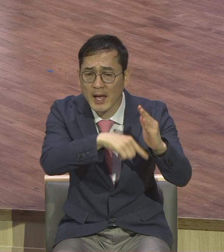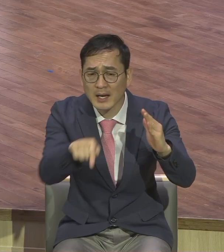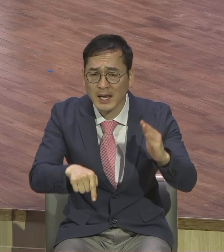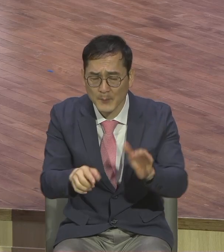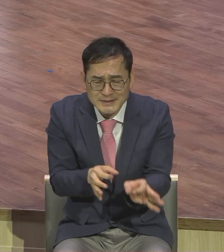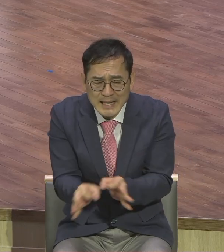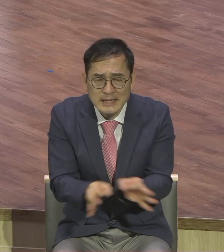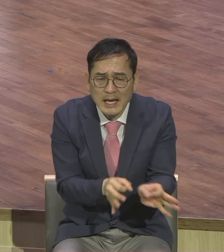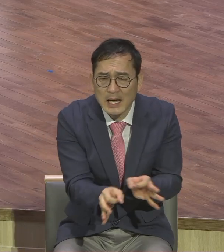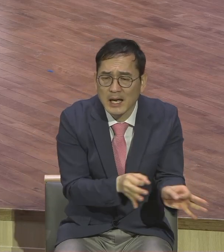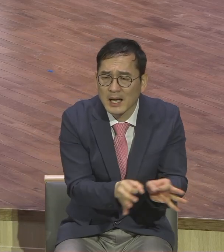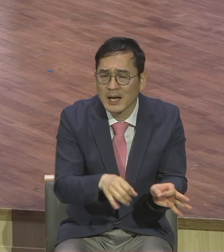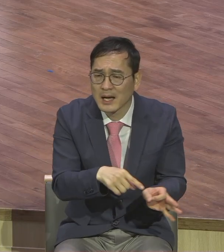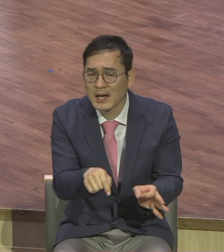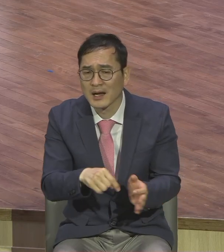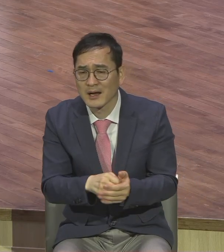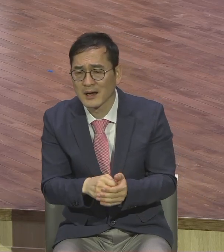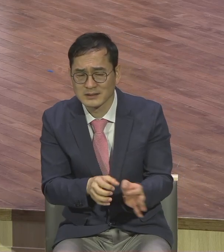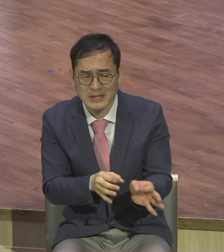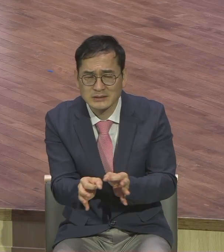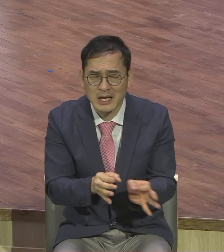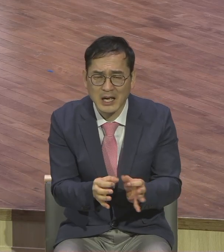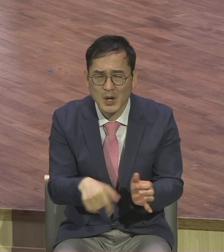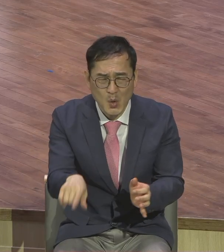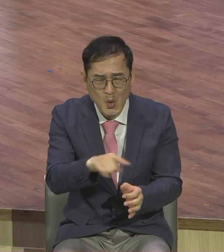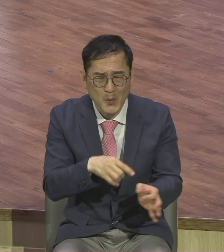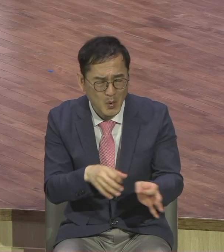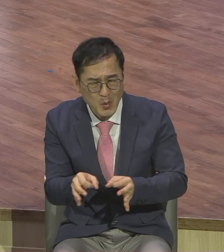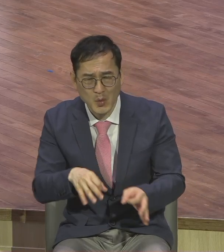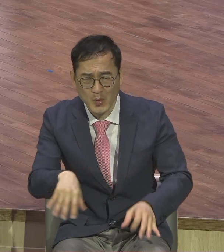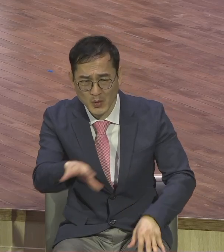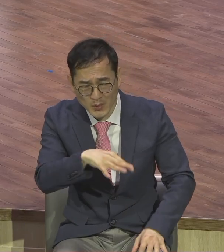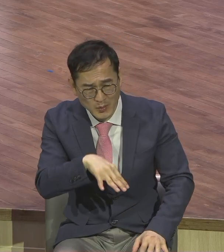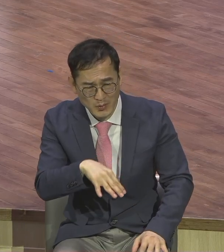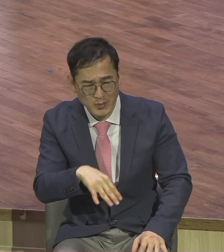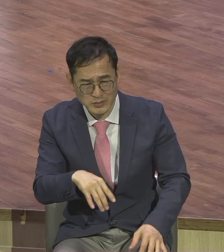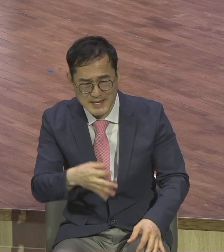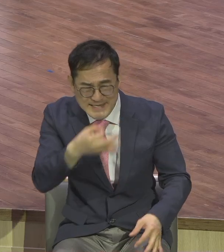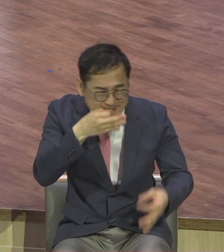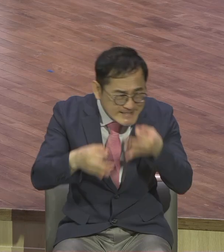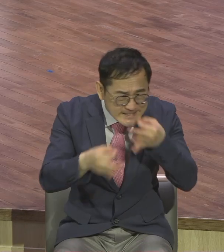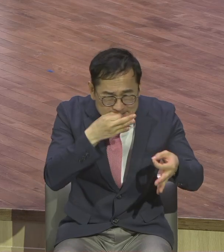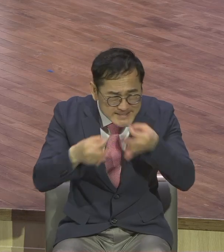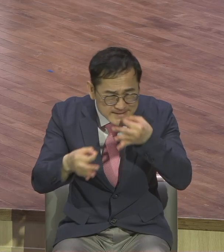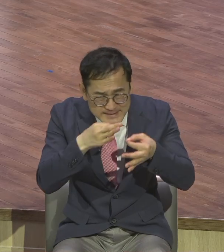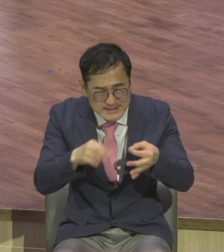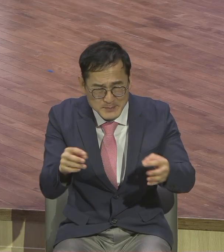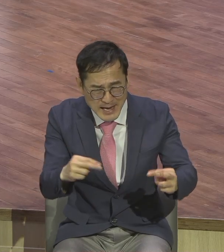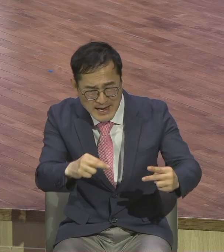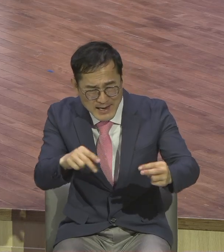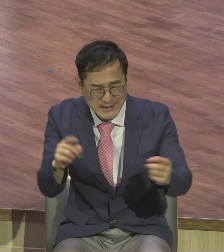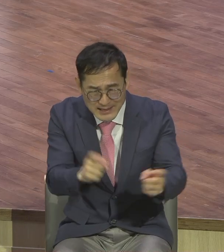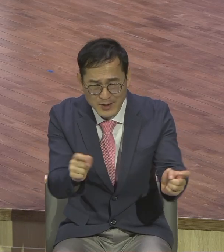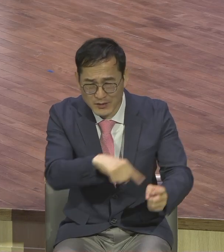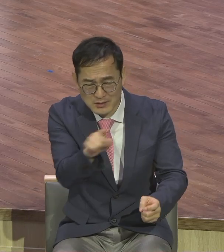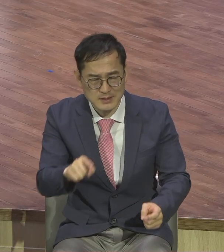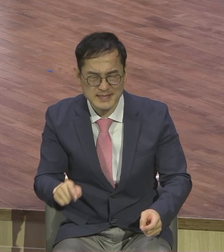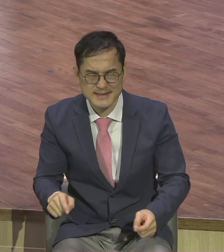위해서 그녀말로 서로서로 유익을 피튀기 싸우는 그 성전을 향해서 첫 번째 청소하셨습니다.